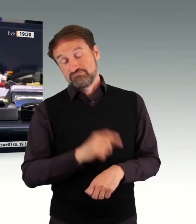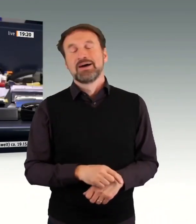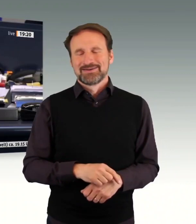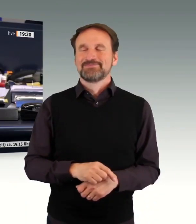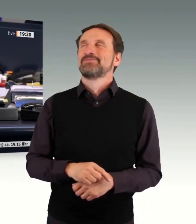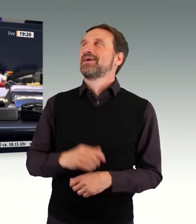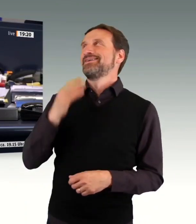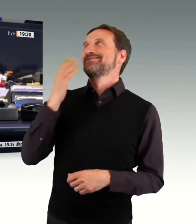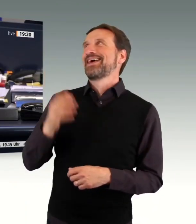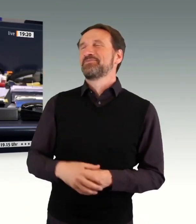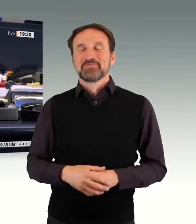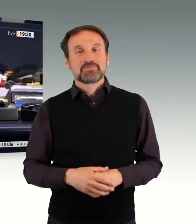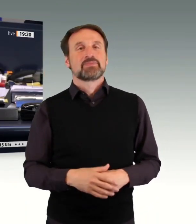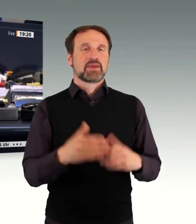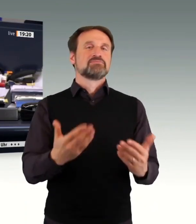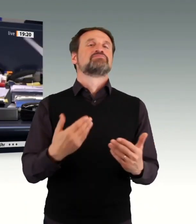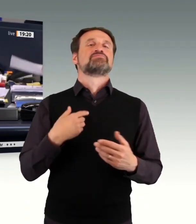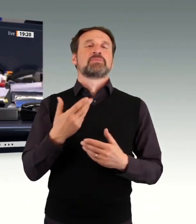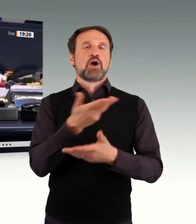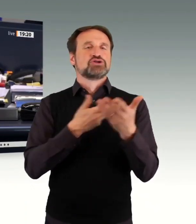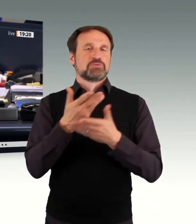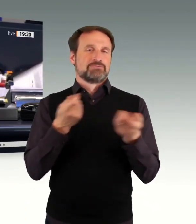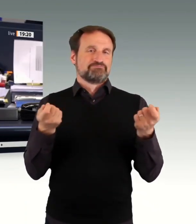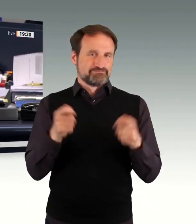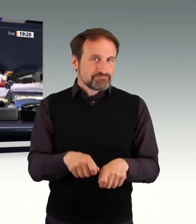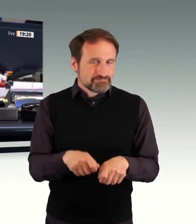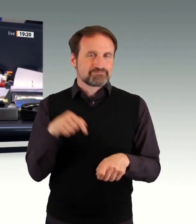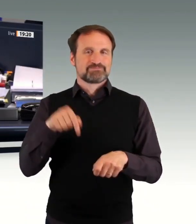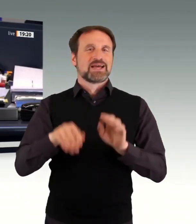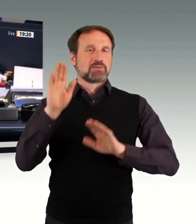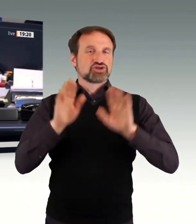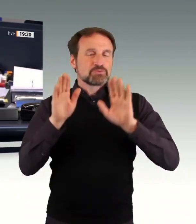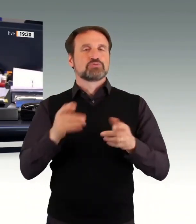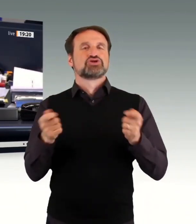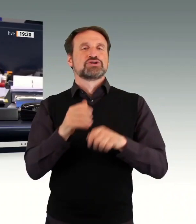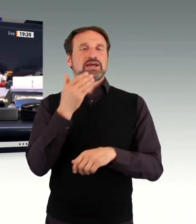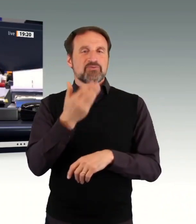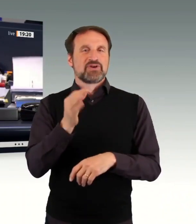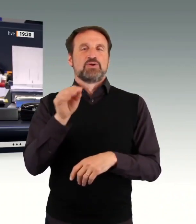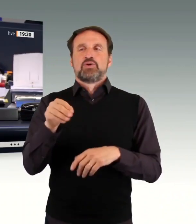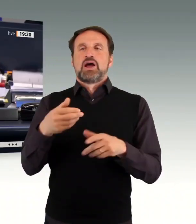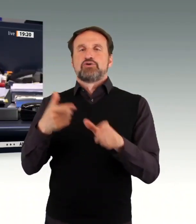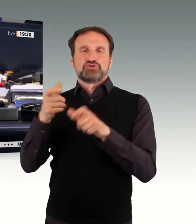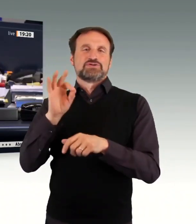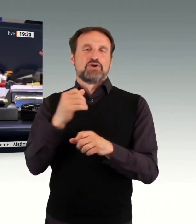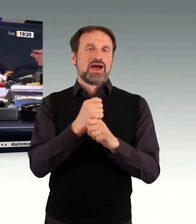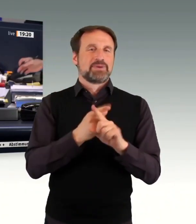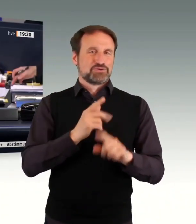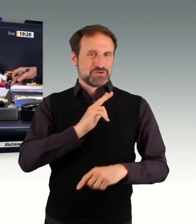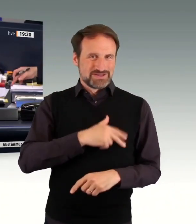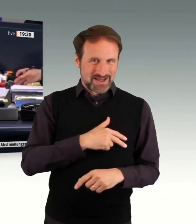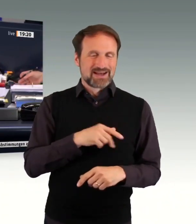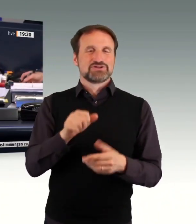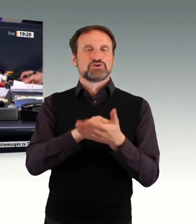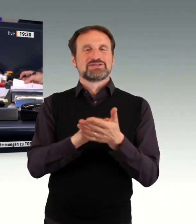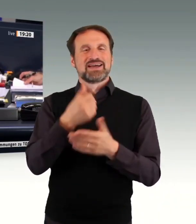Ich schließe die Aussprache. Wir kommen zur Abstimmung über die Beschlussempfehlung des Ausschusses für Arbeit und Soziales auf Drucksache 1167. Der Ausschuss